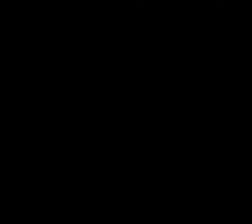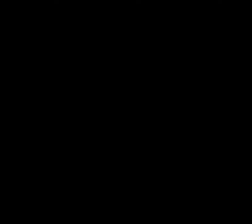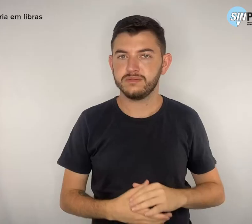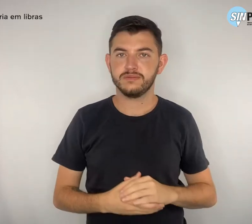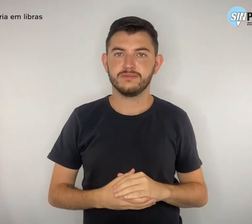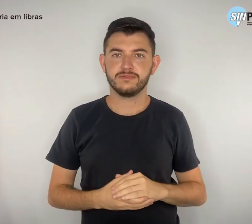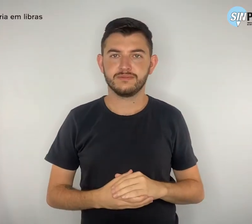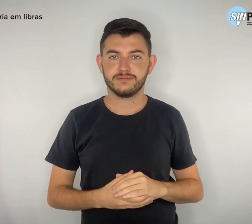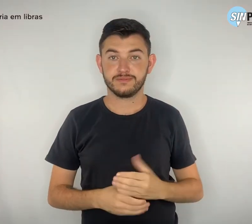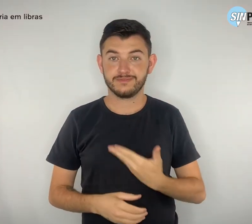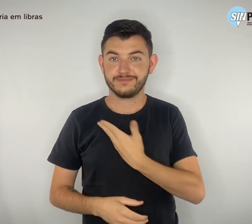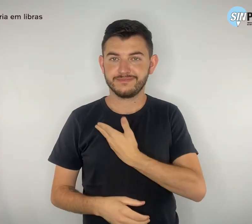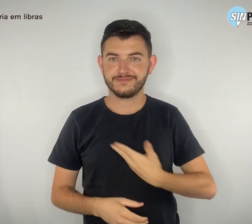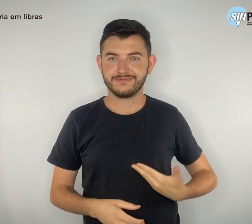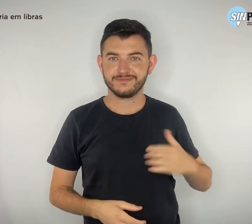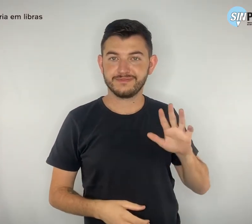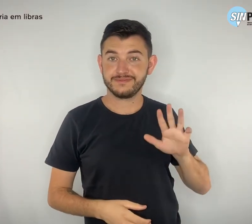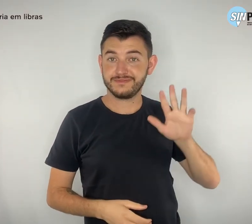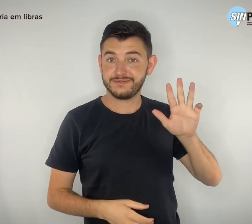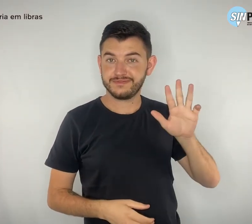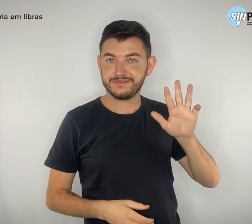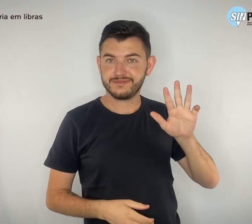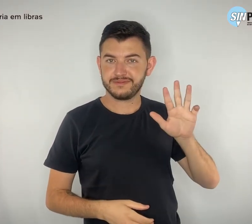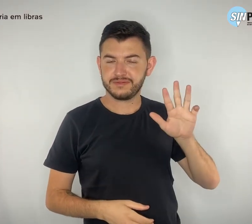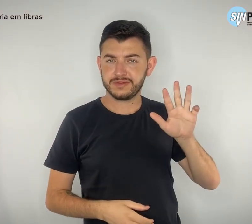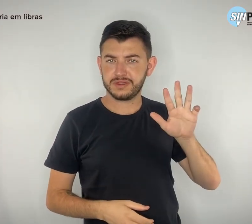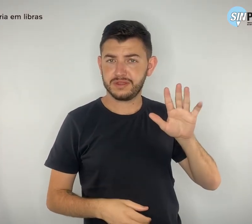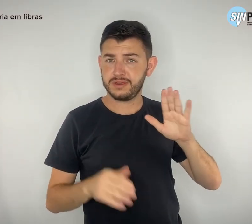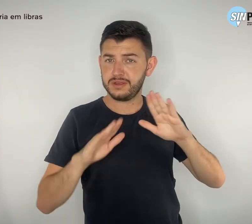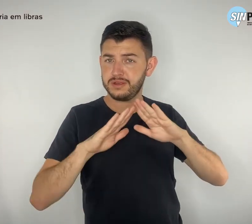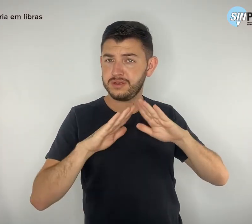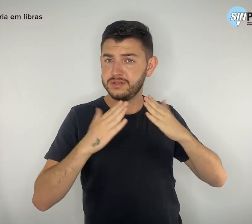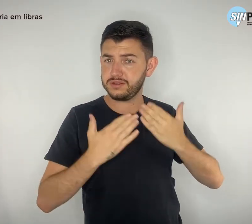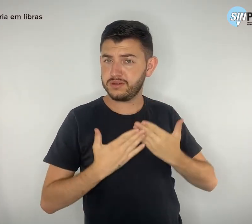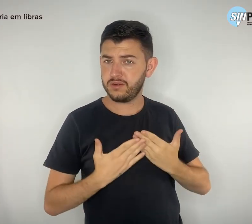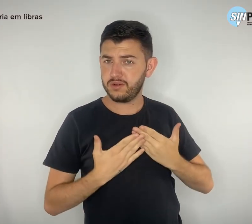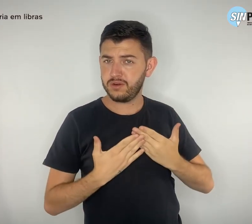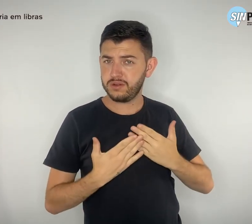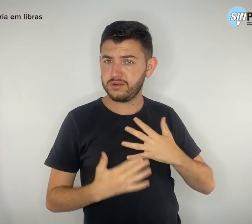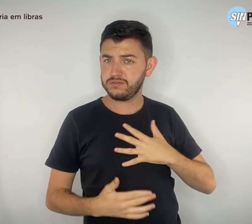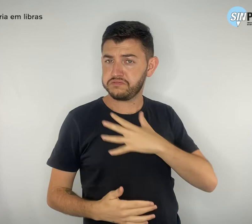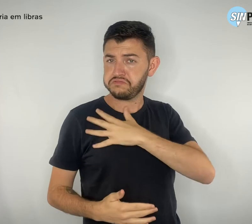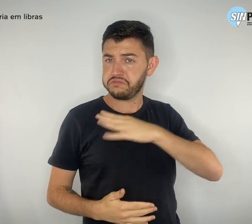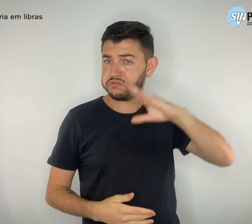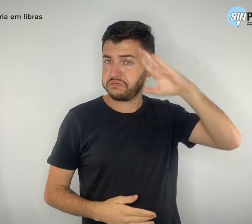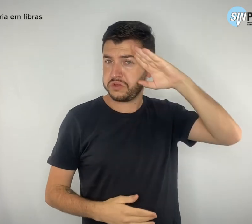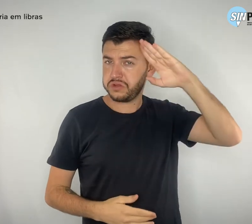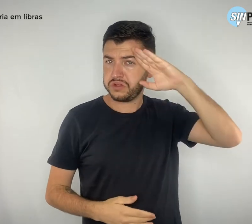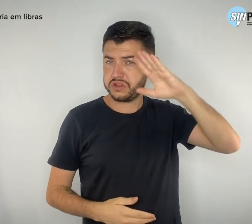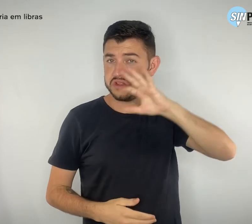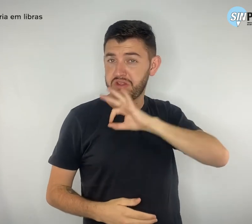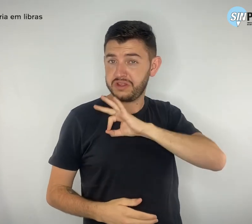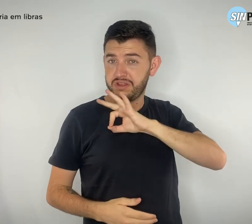Governo Lula, projeto de escolas cívico-militares está com os dias contados.